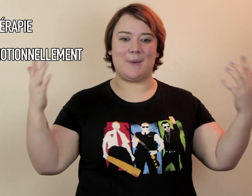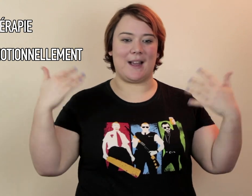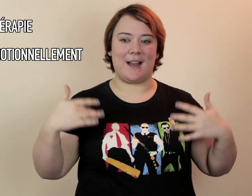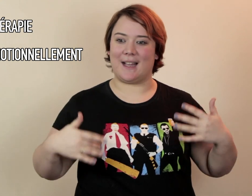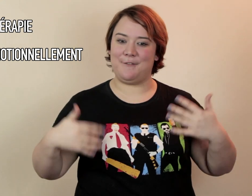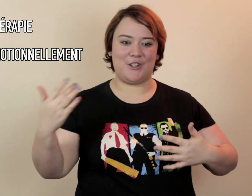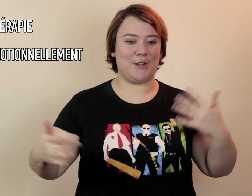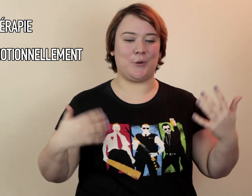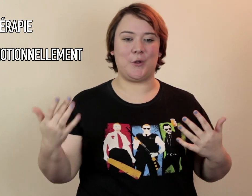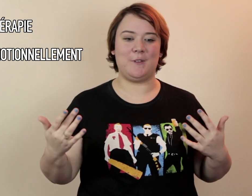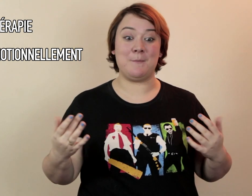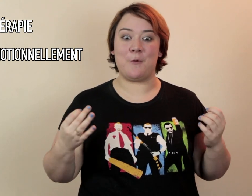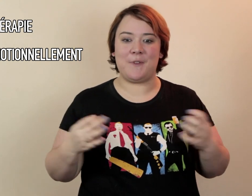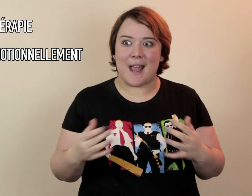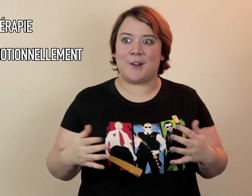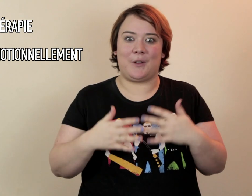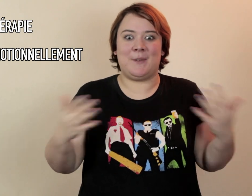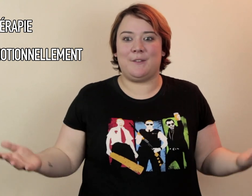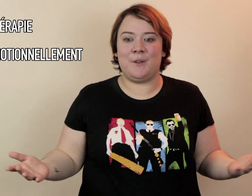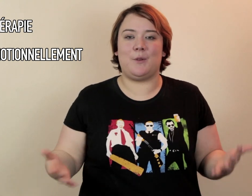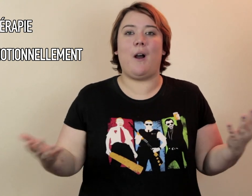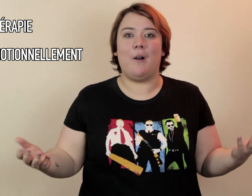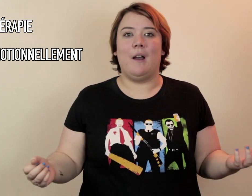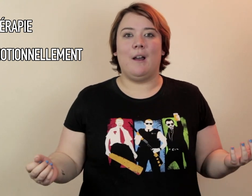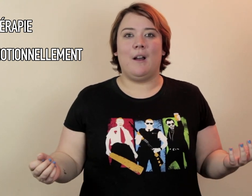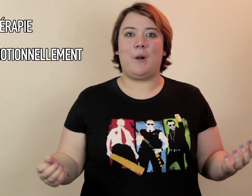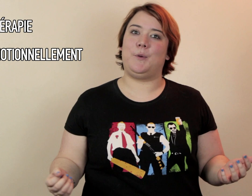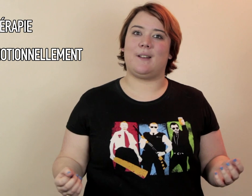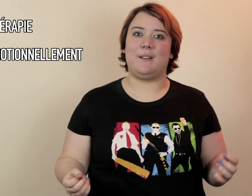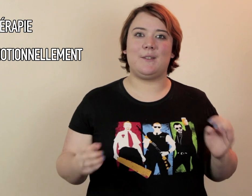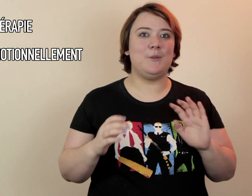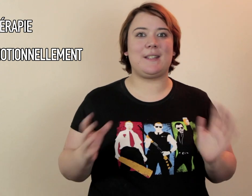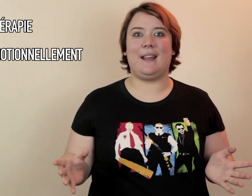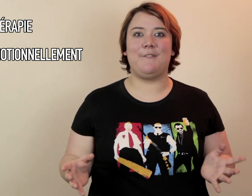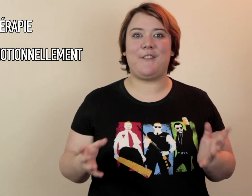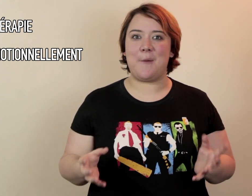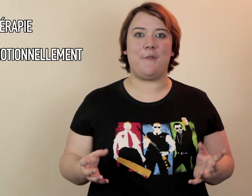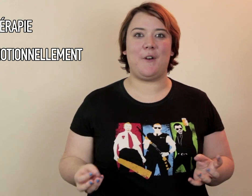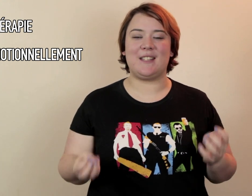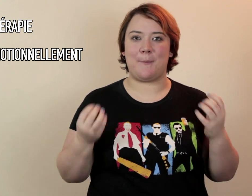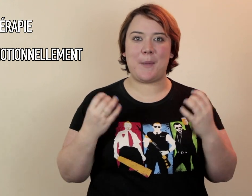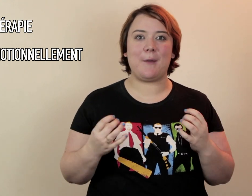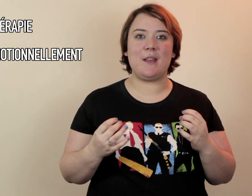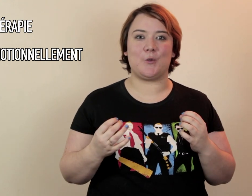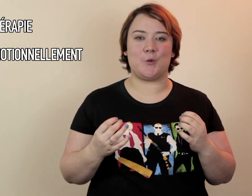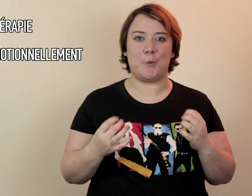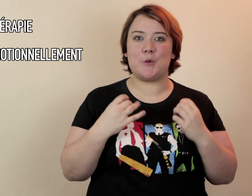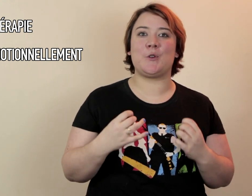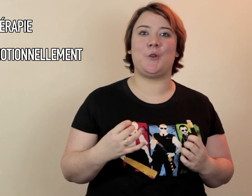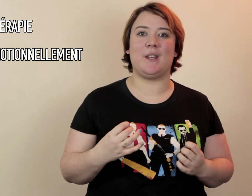Et à réfléchir sur notre vie Mais au final Dans l'écdote est finie On dit Wow Oh putain Une série vraiment forte Qui a permis Que je me pose ce genre de